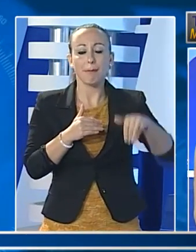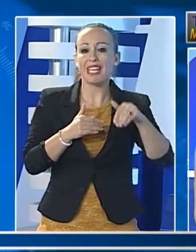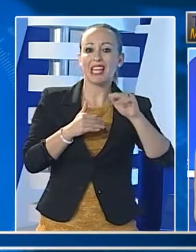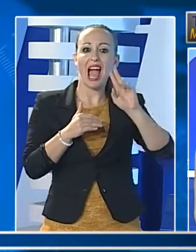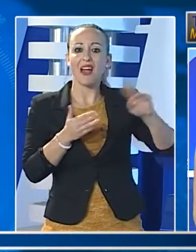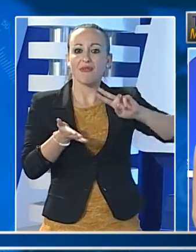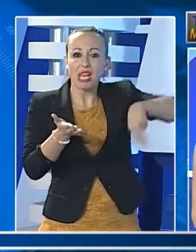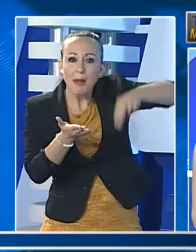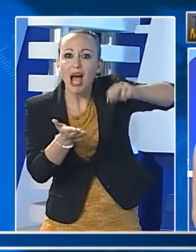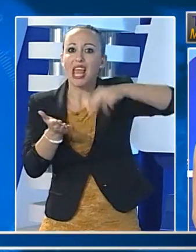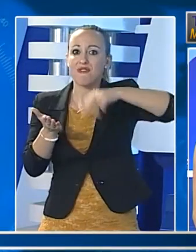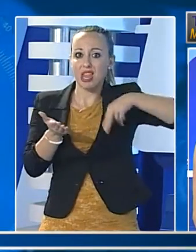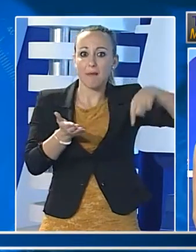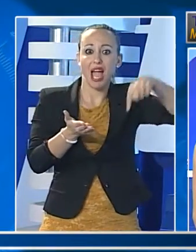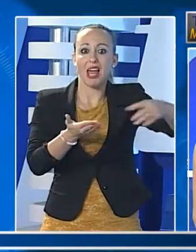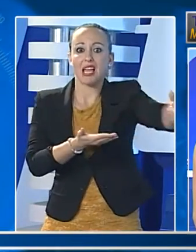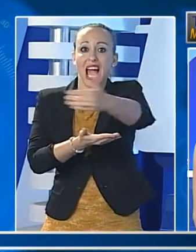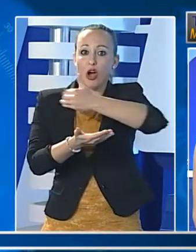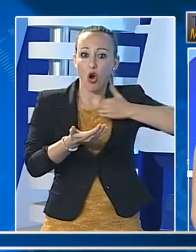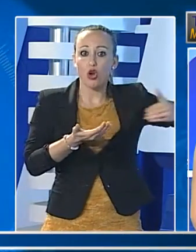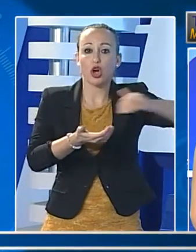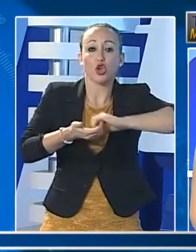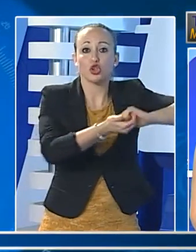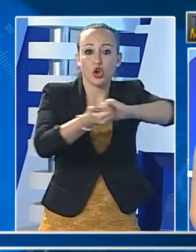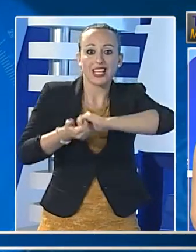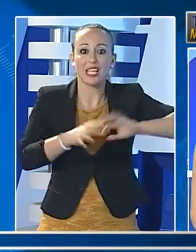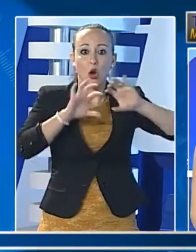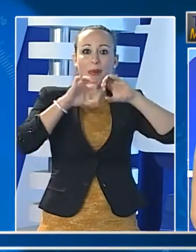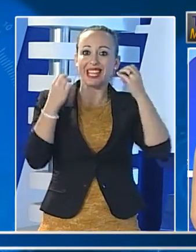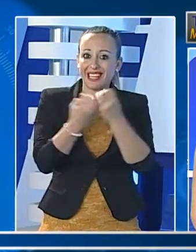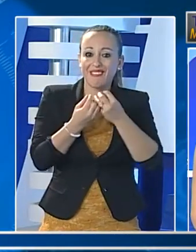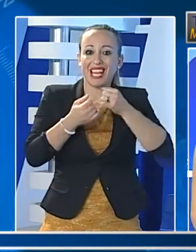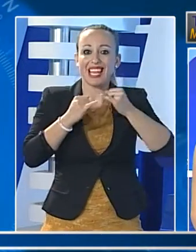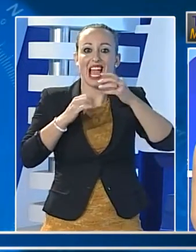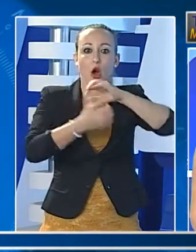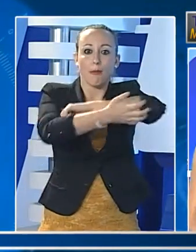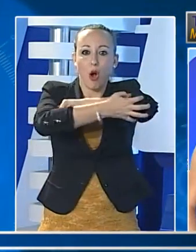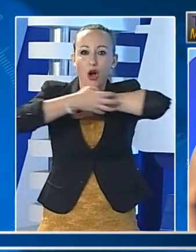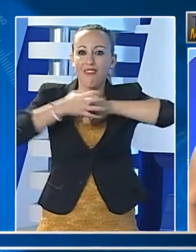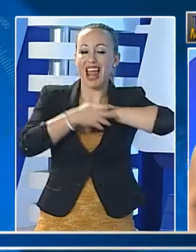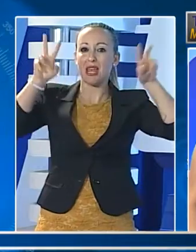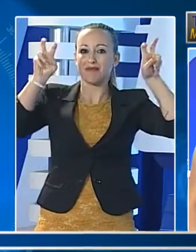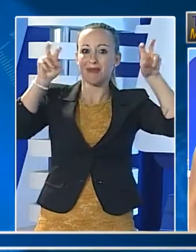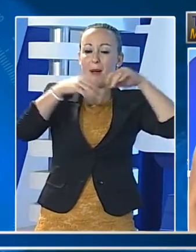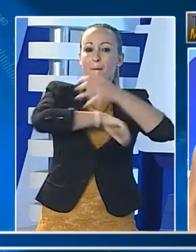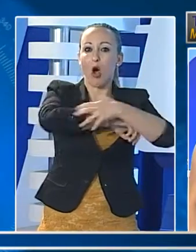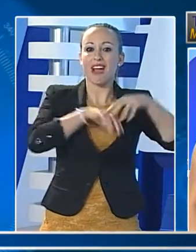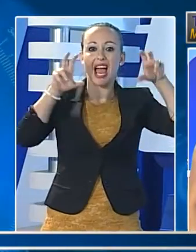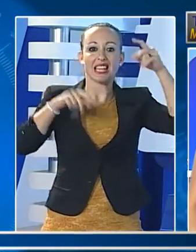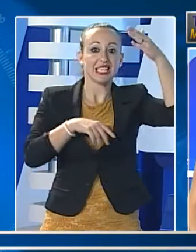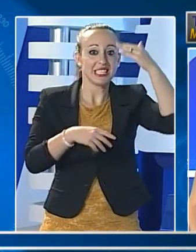disponibile per intenderci l'ISEE delle famiglie e la soglia di povertà assoluta calcolata dall